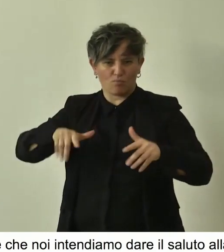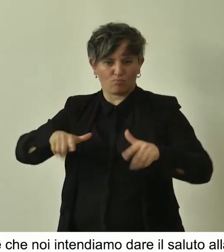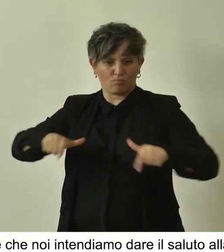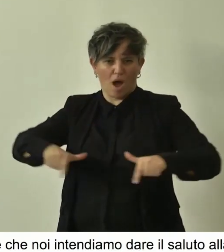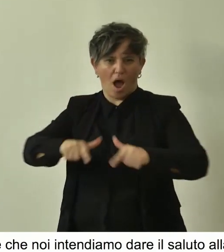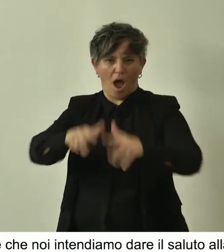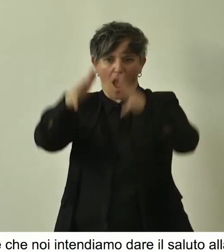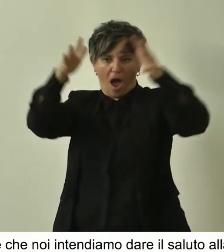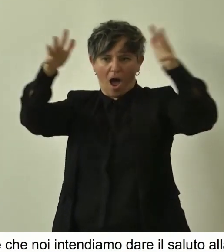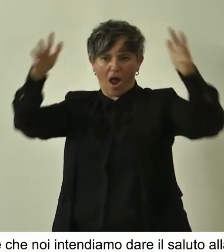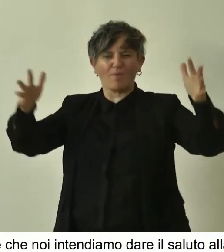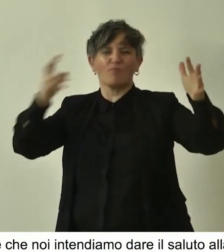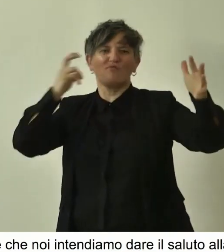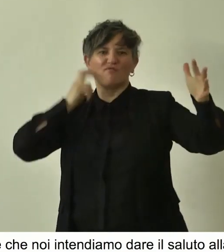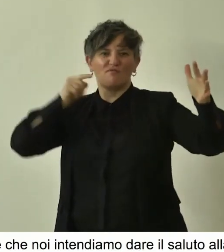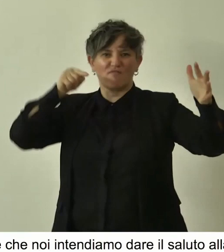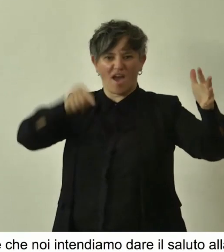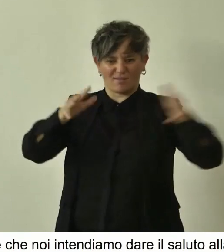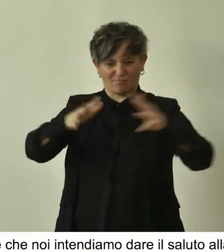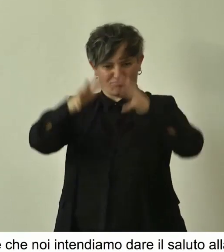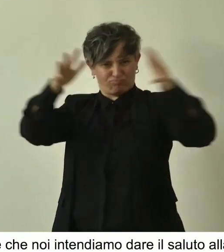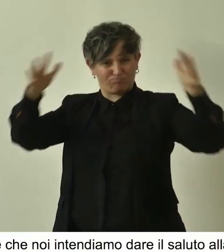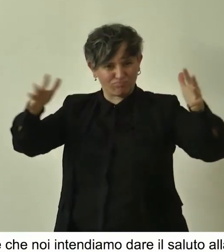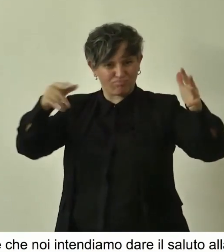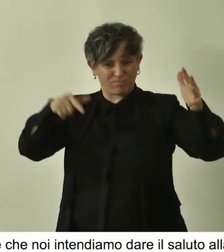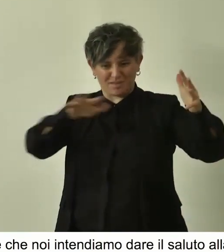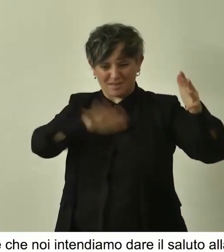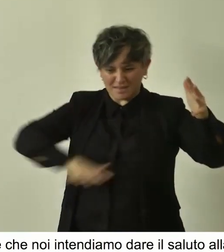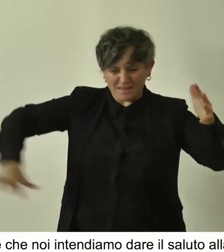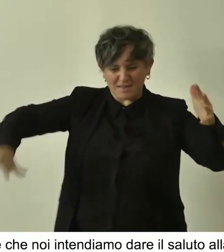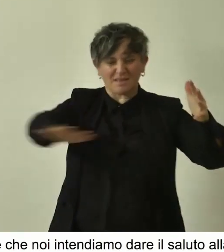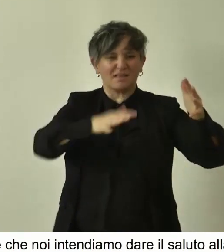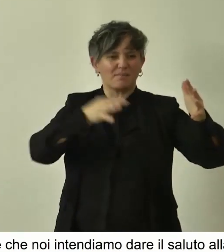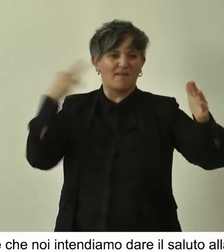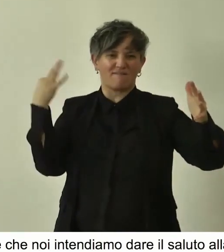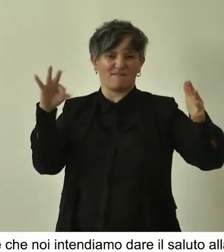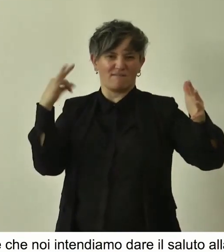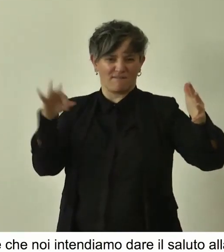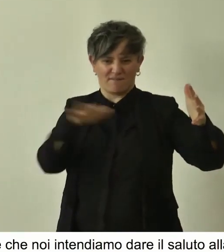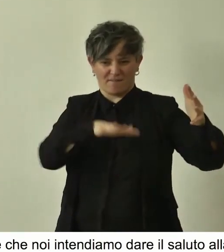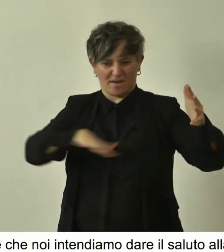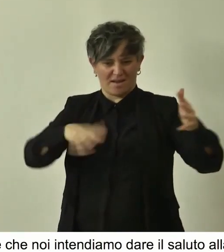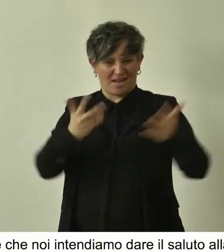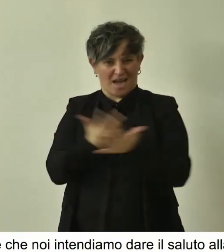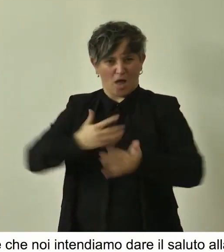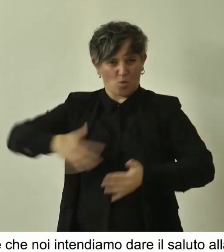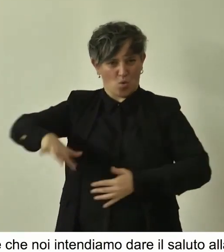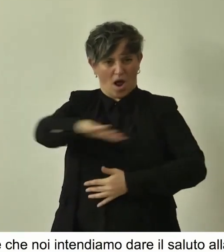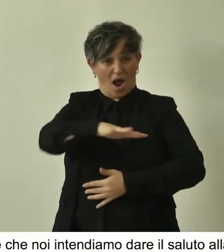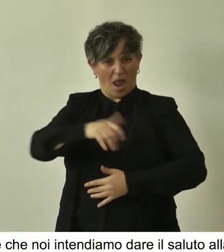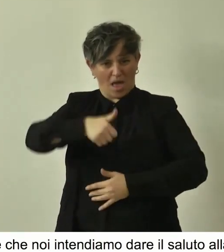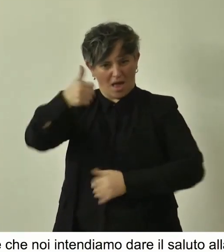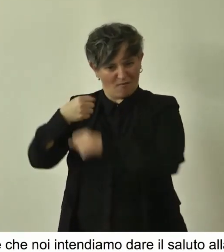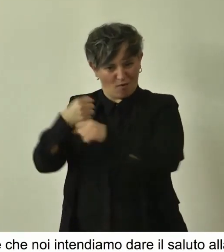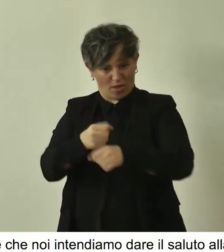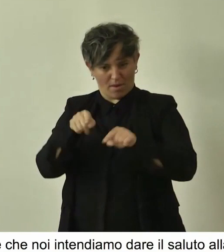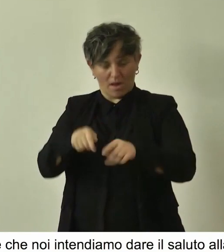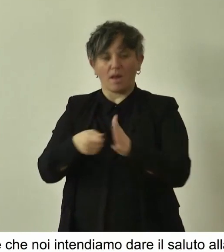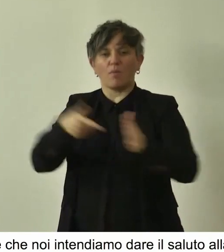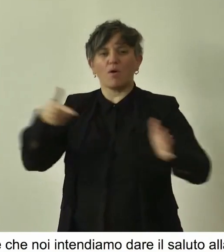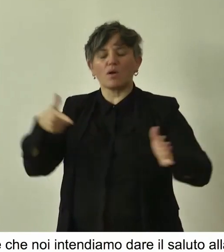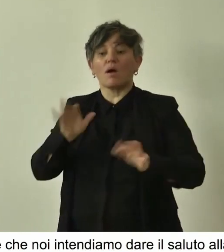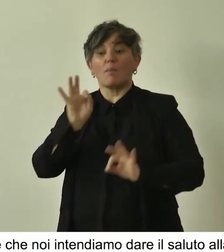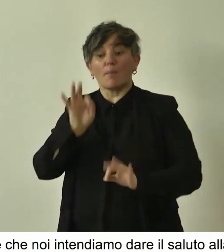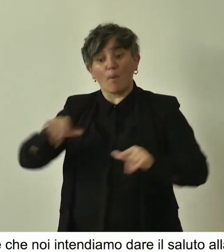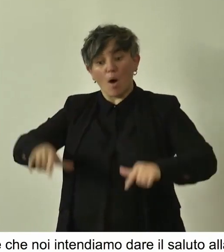verdi e delle eccellenze del patrimonio naturale con un'importanza fondamentale ma sono parte